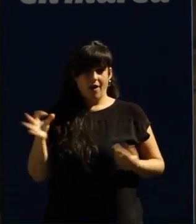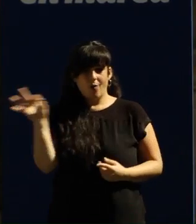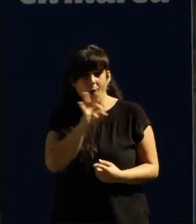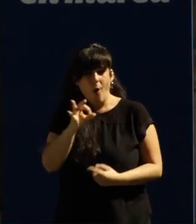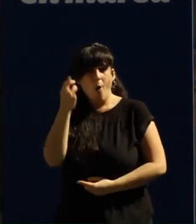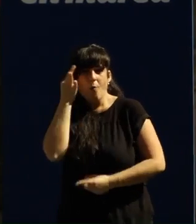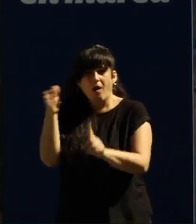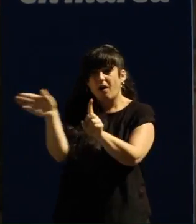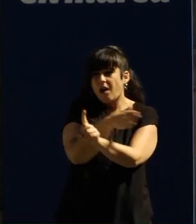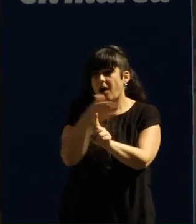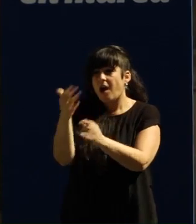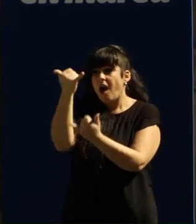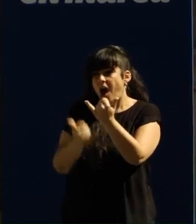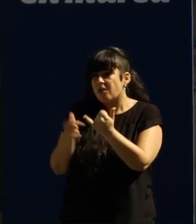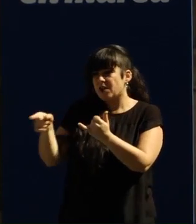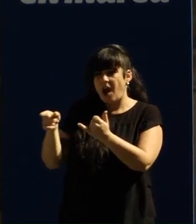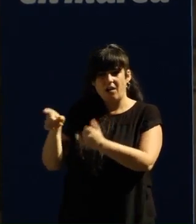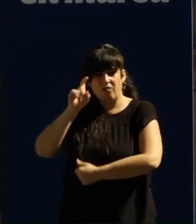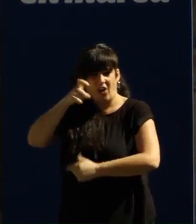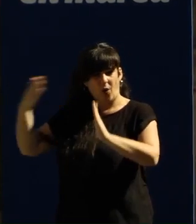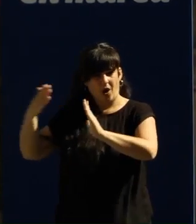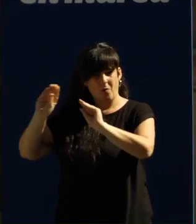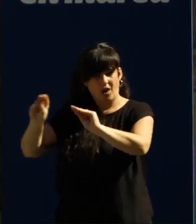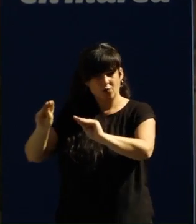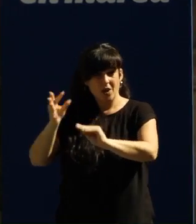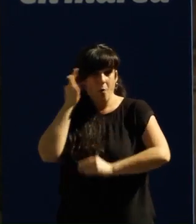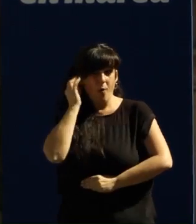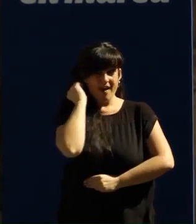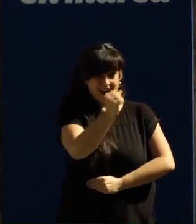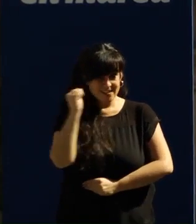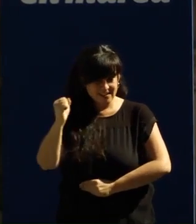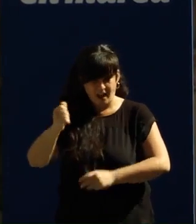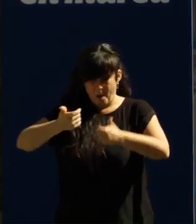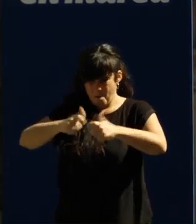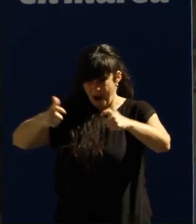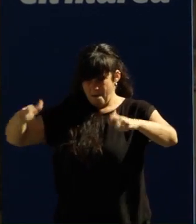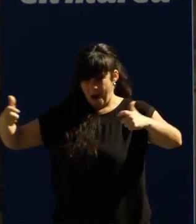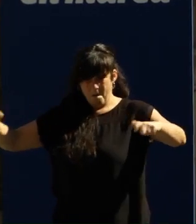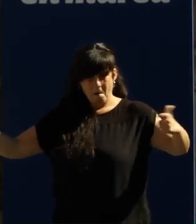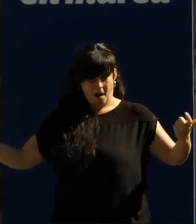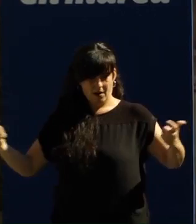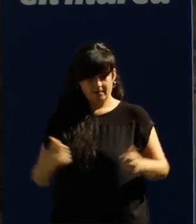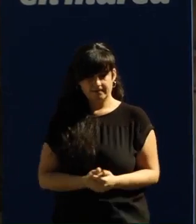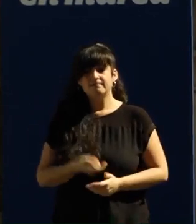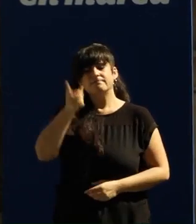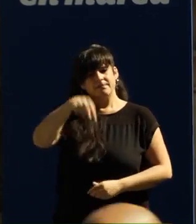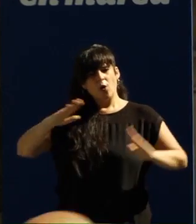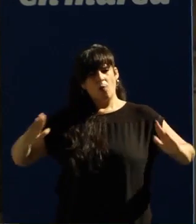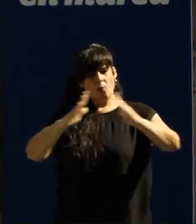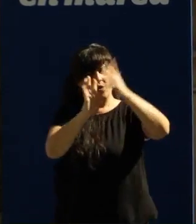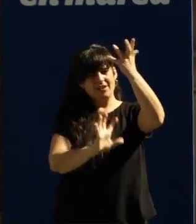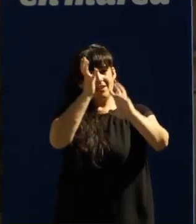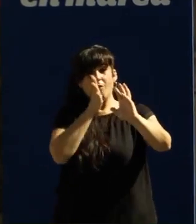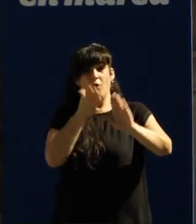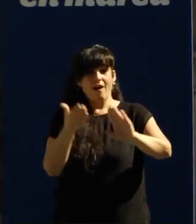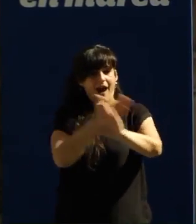machista Confeijó se duplicaron e casi triplicaron As mulleres asesinadas a máis das súas parellas ou exparellas Os montes queimados pola falta de